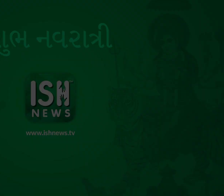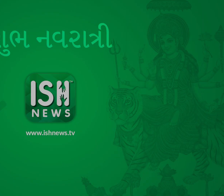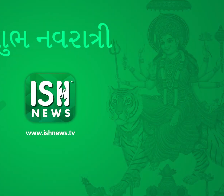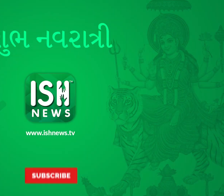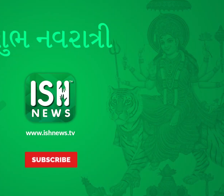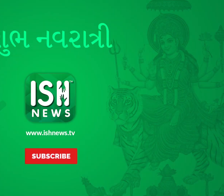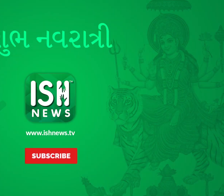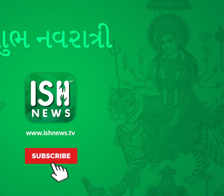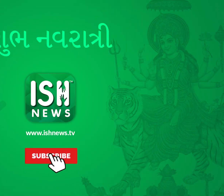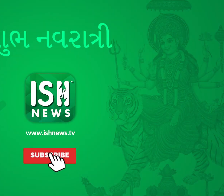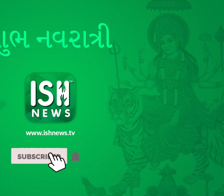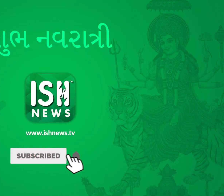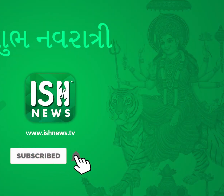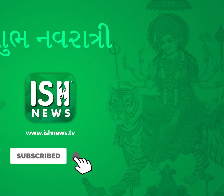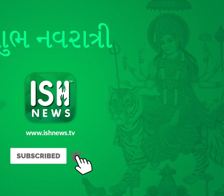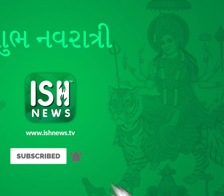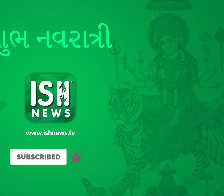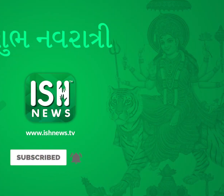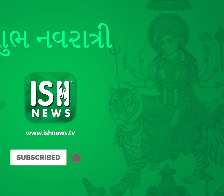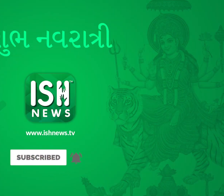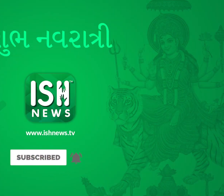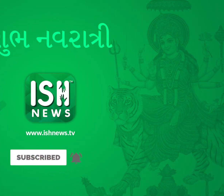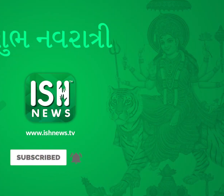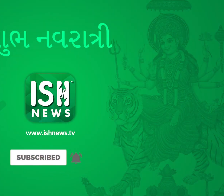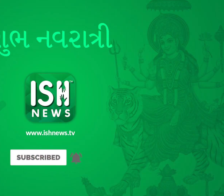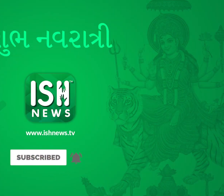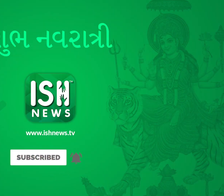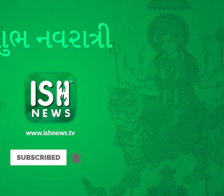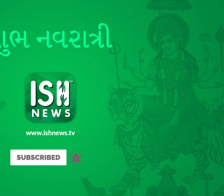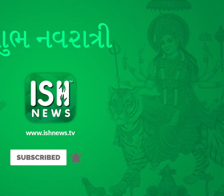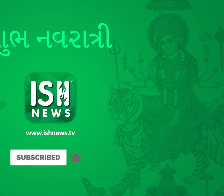अद्दिय जड़े झाल को यिए झाल को झाल झाल झाल